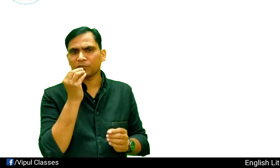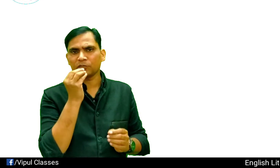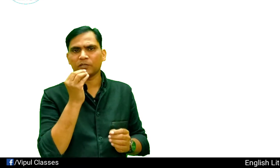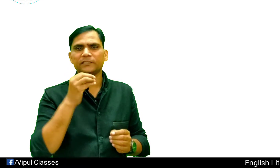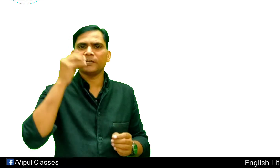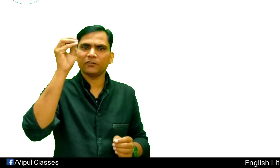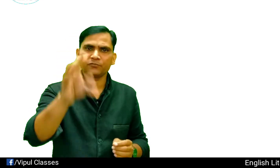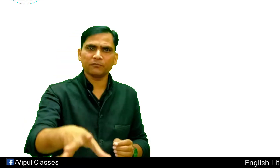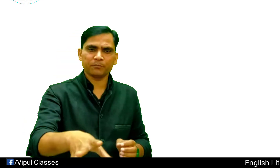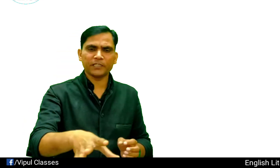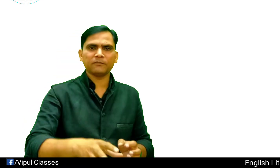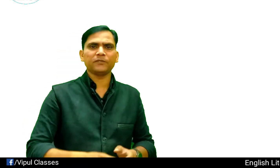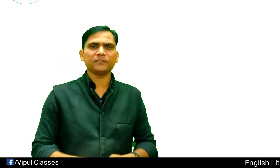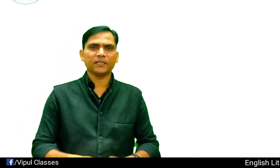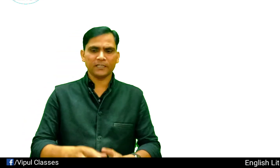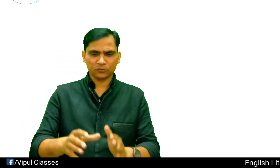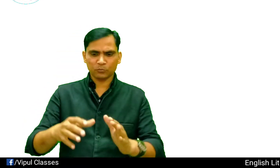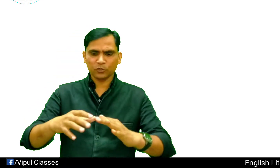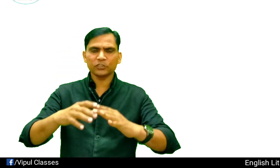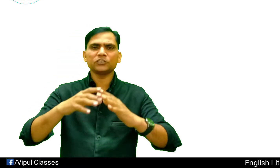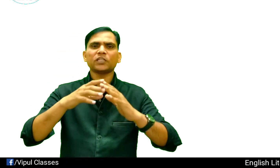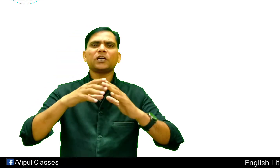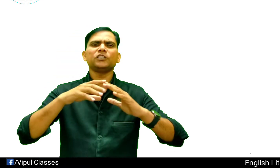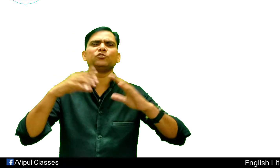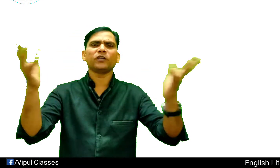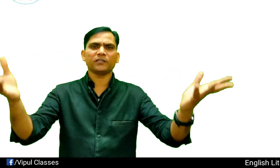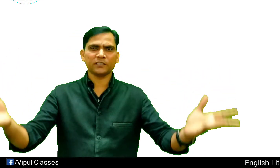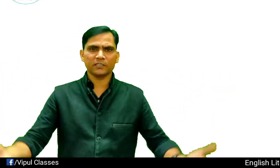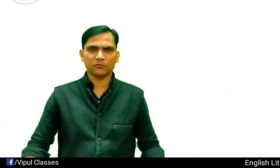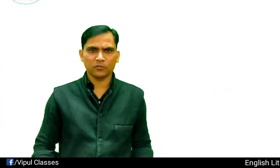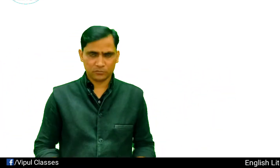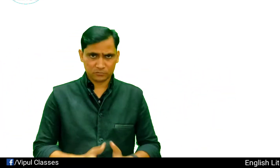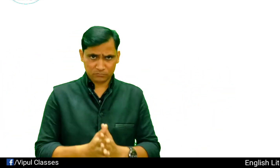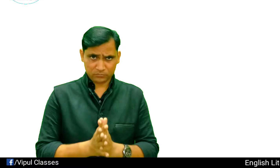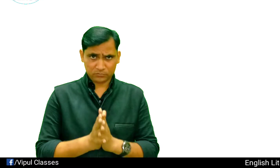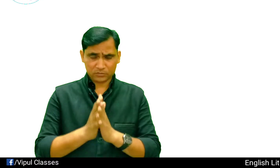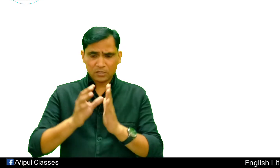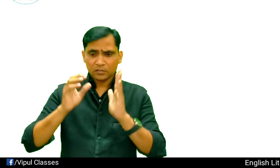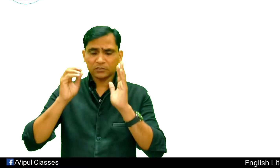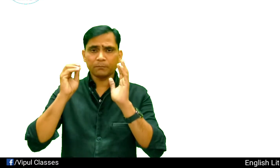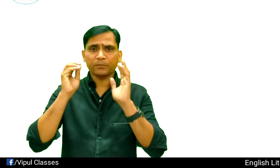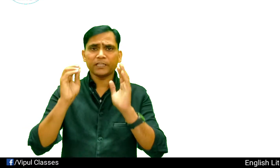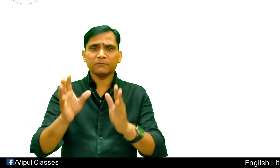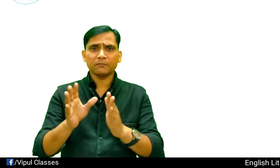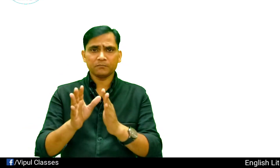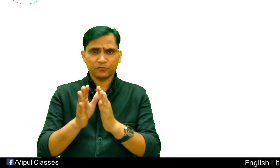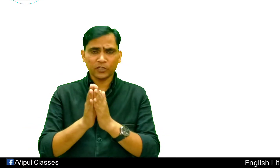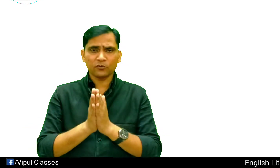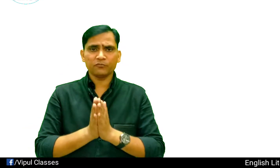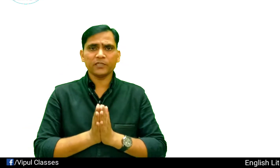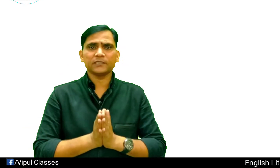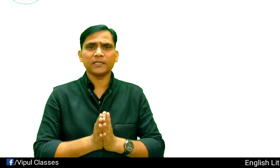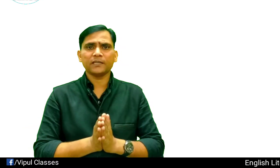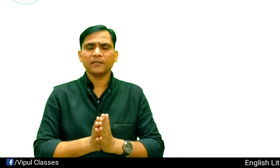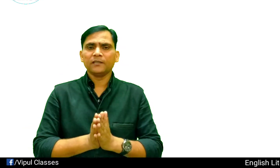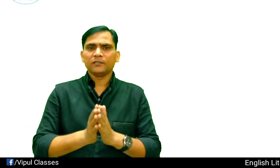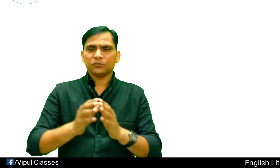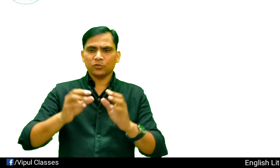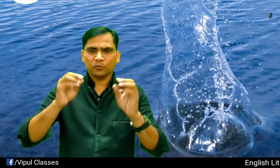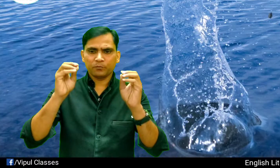सा फल को खाते हैं फिर पानी में फेकते हैं तो बहुत ही ज़्यादा नज़ोई करते हैं वहुत पानी में फोट फेकते हैं तो